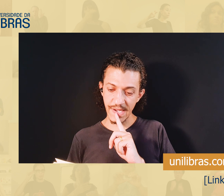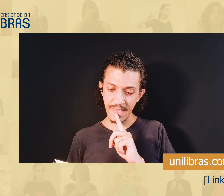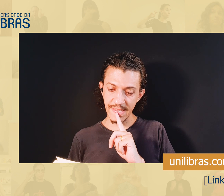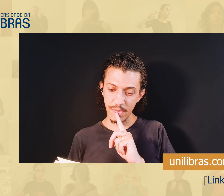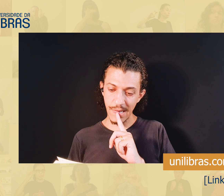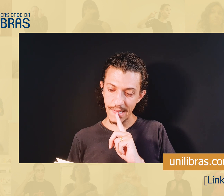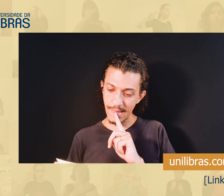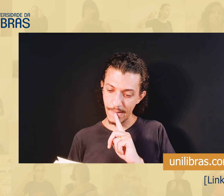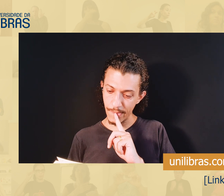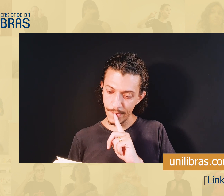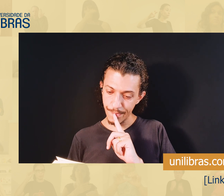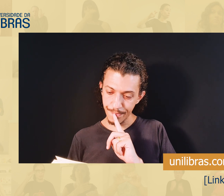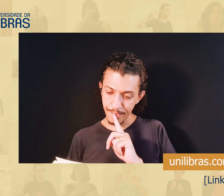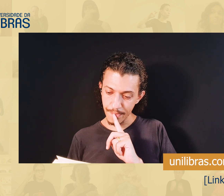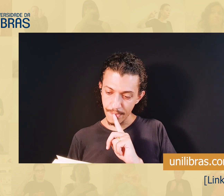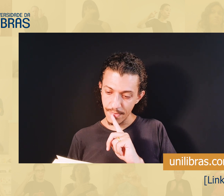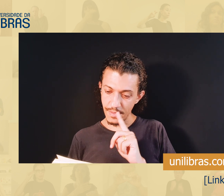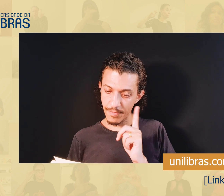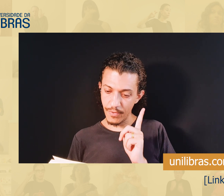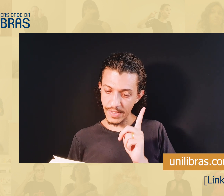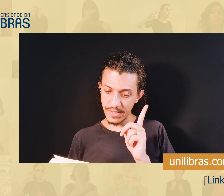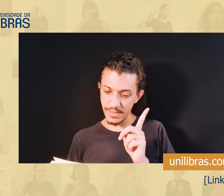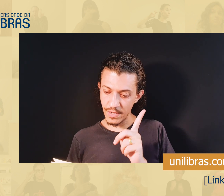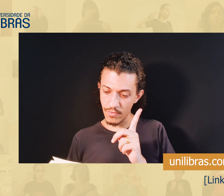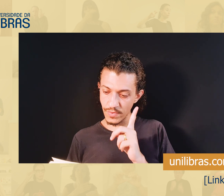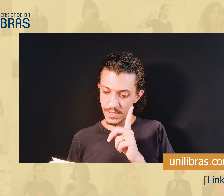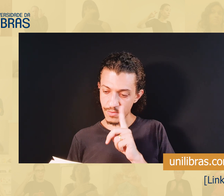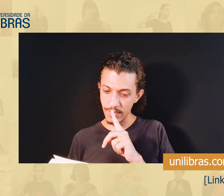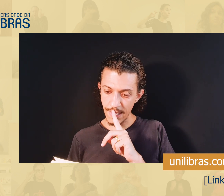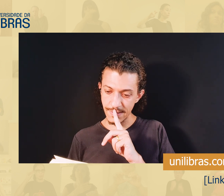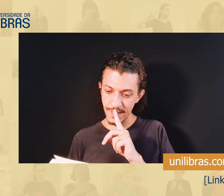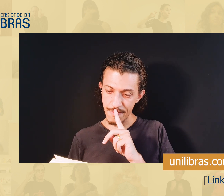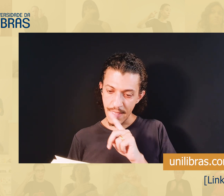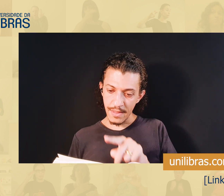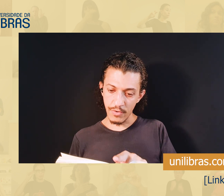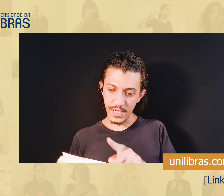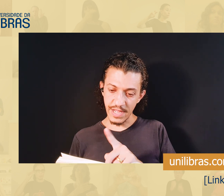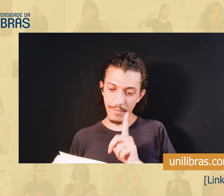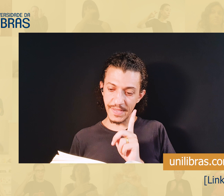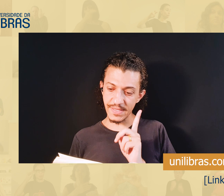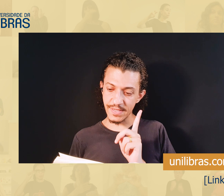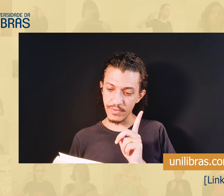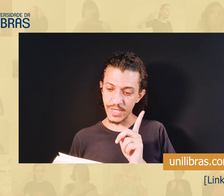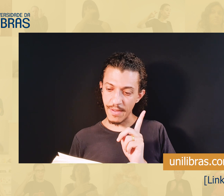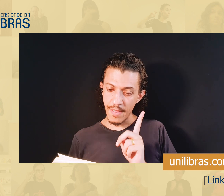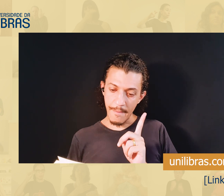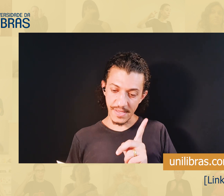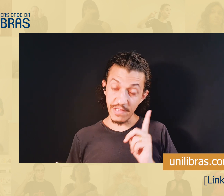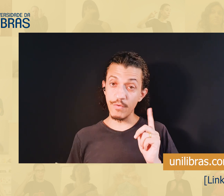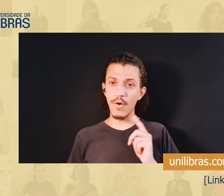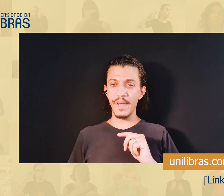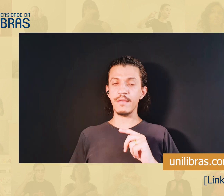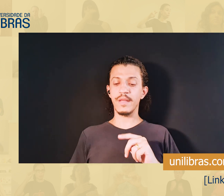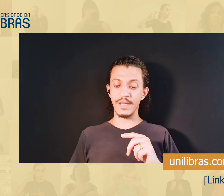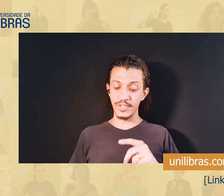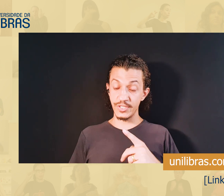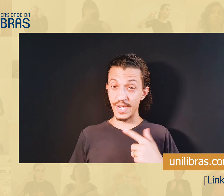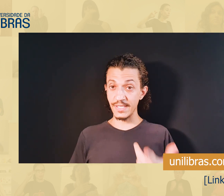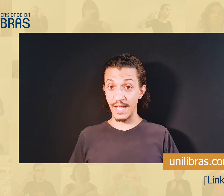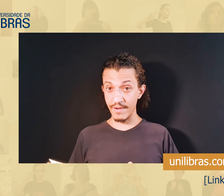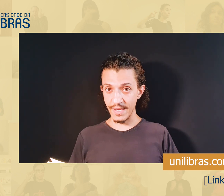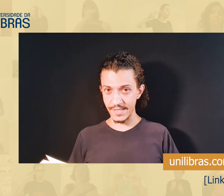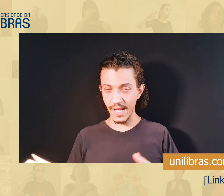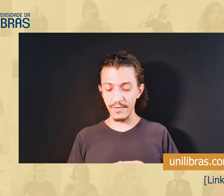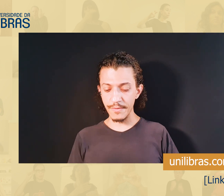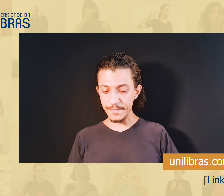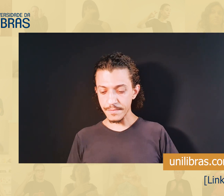ainda não tinha casado com a Raquel. Depois de alguns anos que eu casei. Então, eu já estava pesquisando já. Mas teve um momento em que a gente